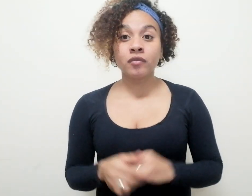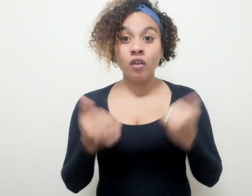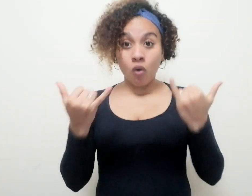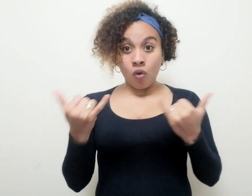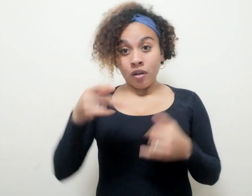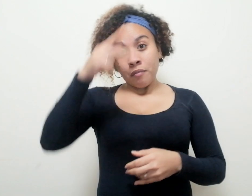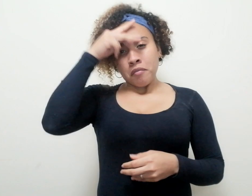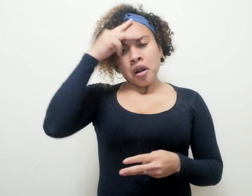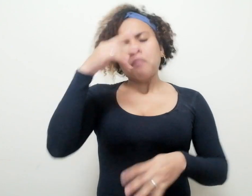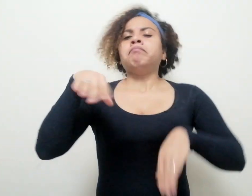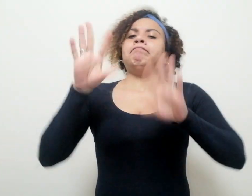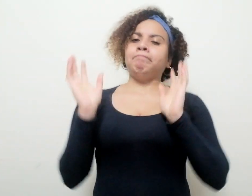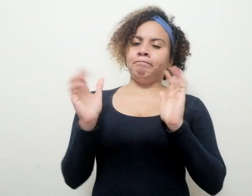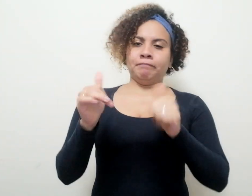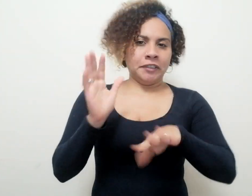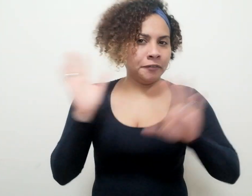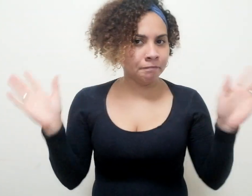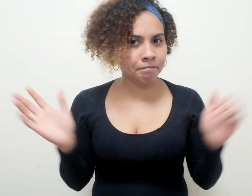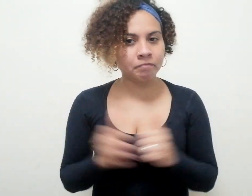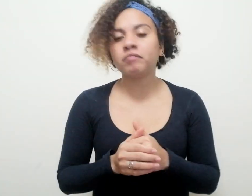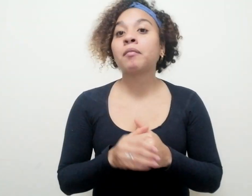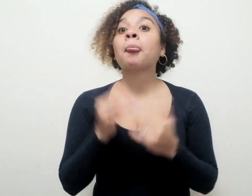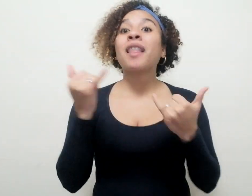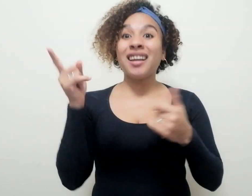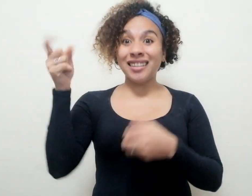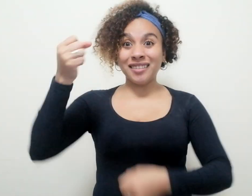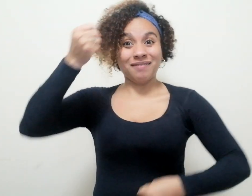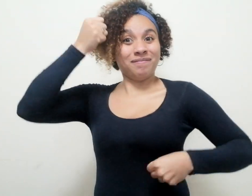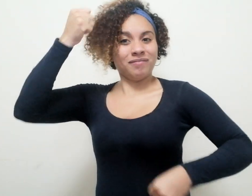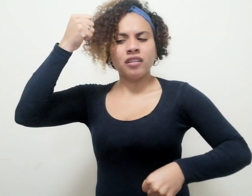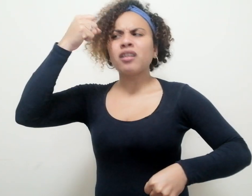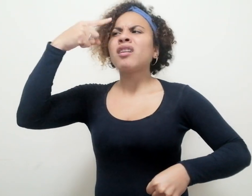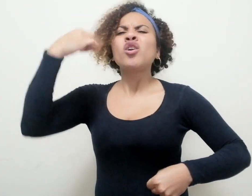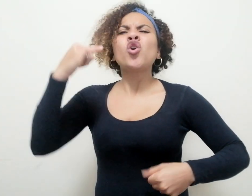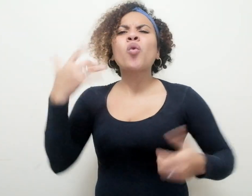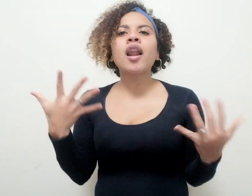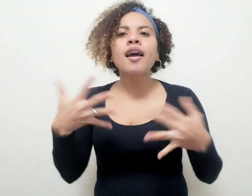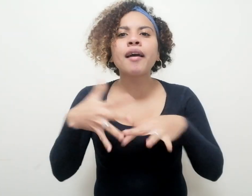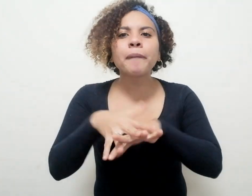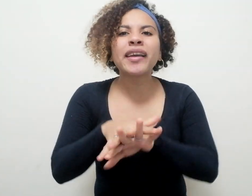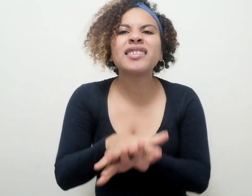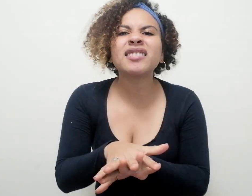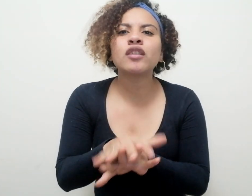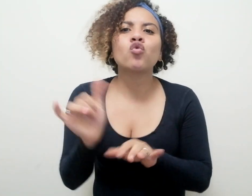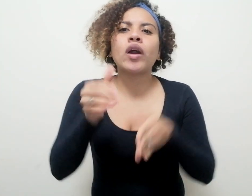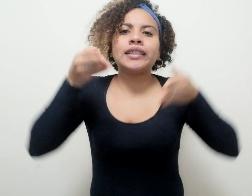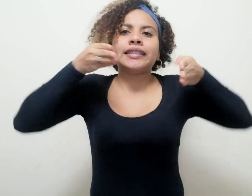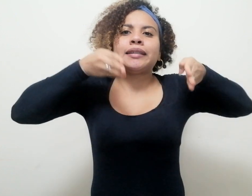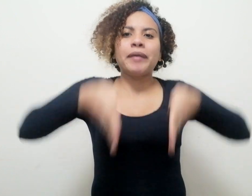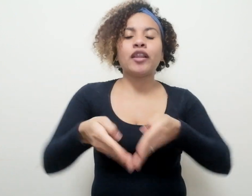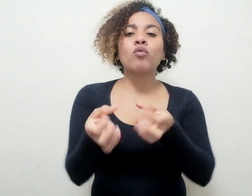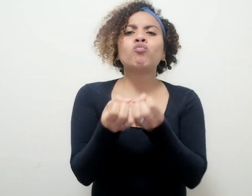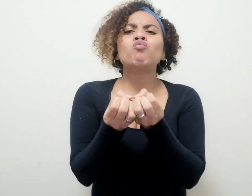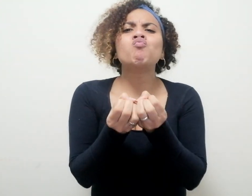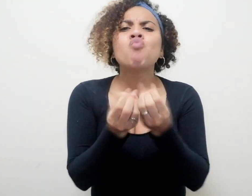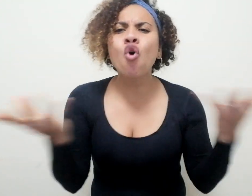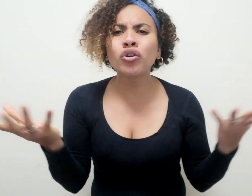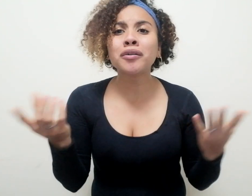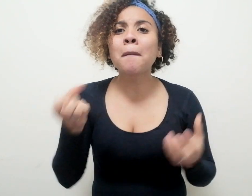Perú va bien y ese monumento es la condensación de un cementerio masivo de apenas 1.500